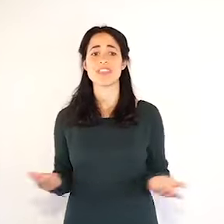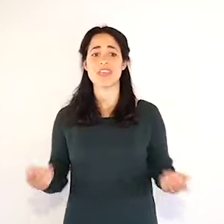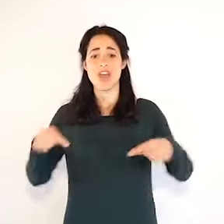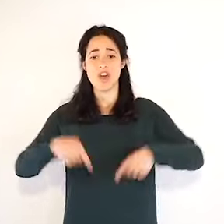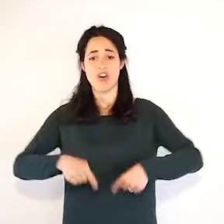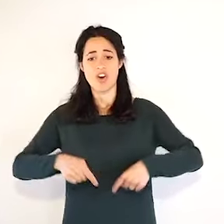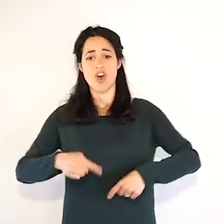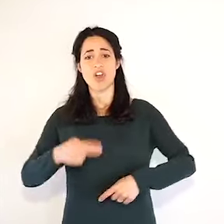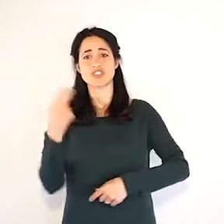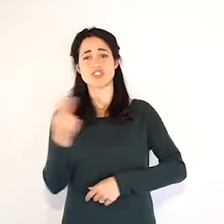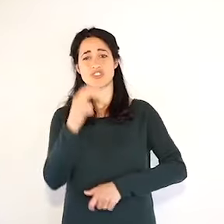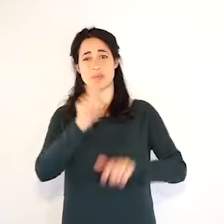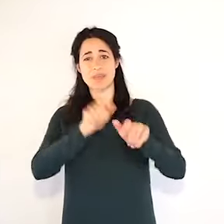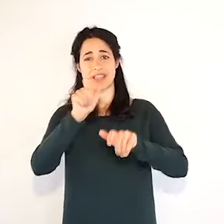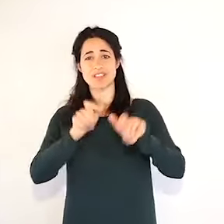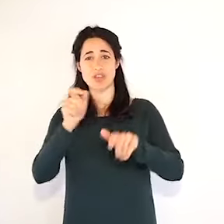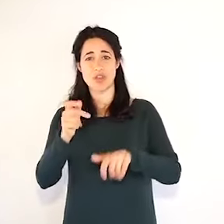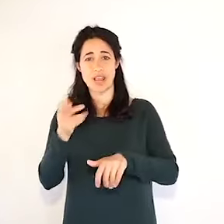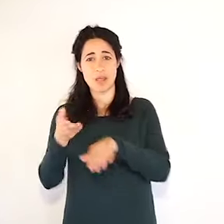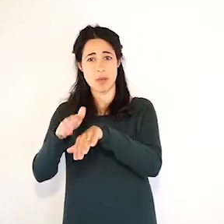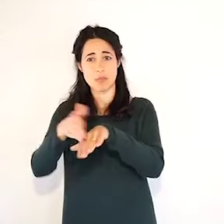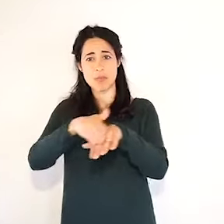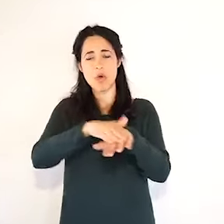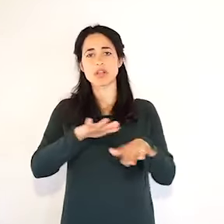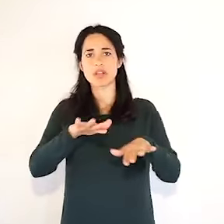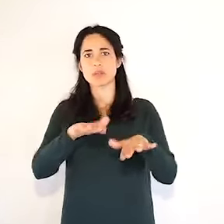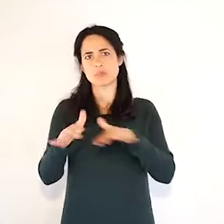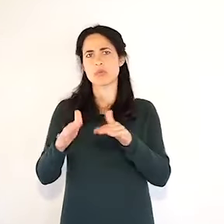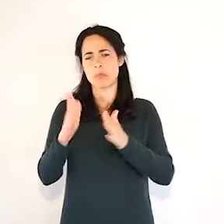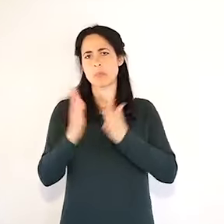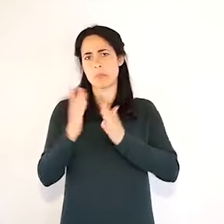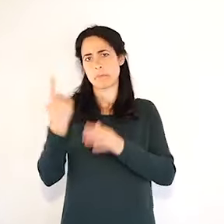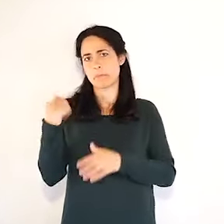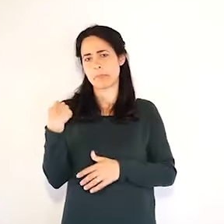erano ieri e rispecchiano,